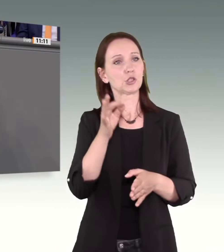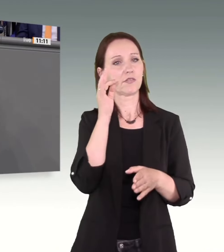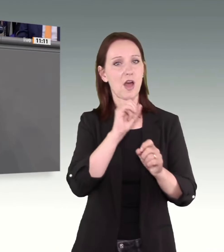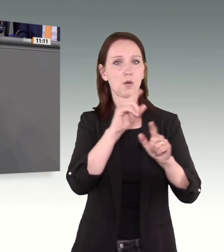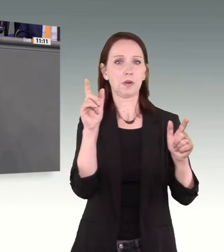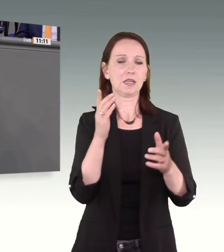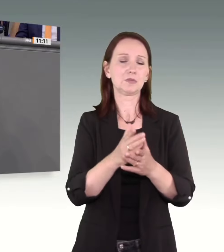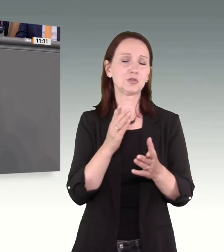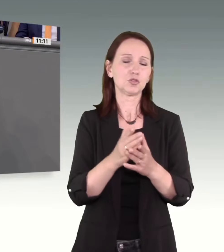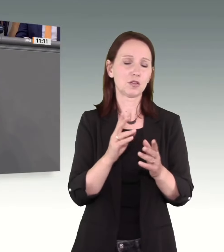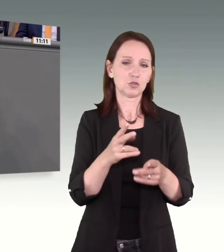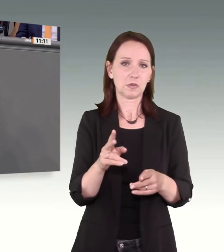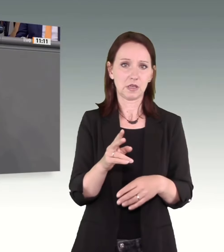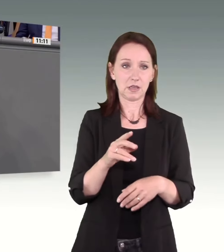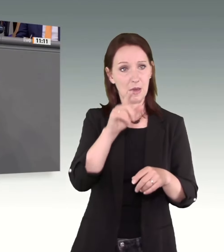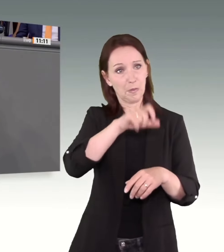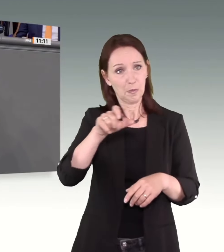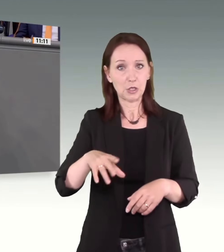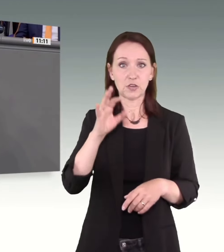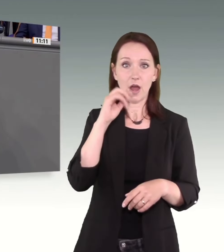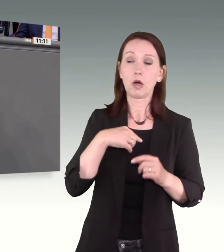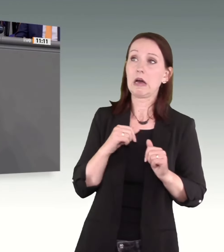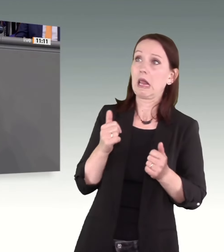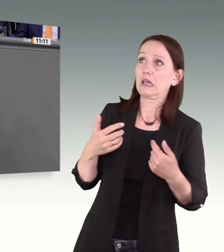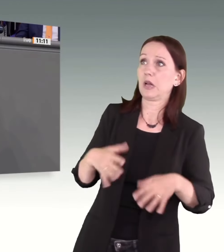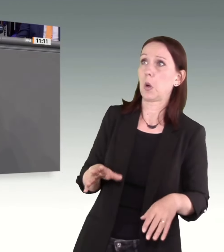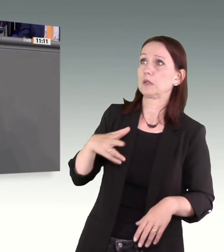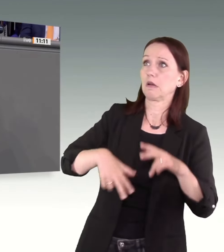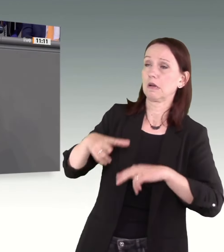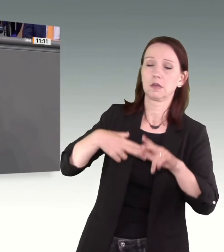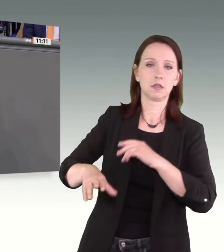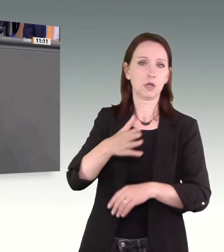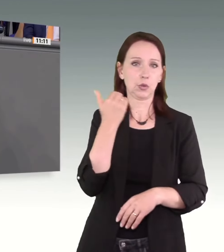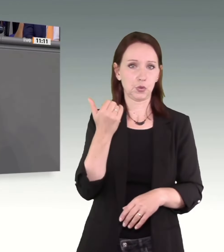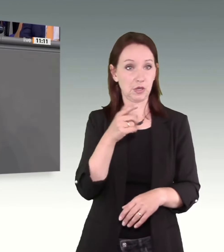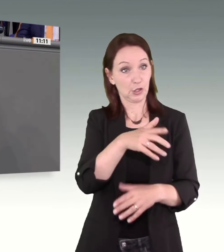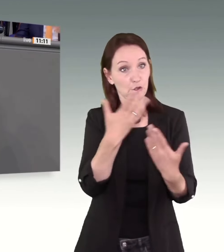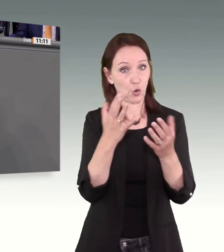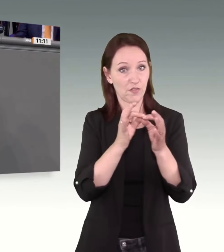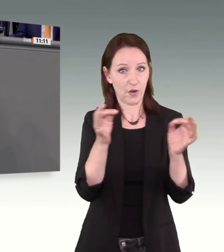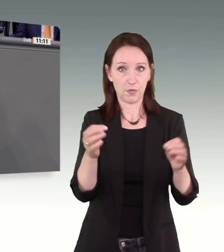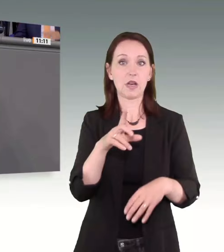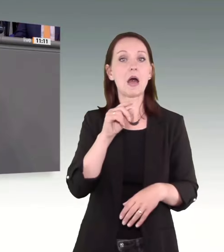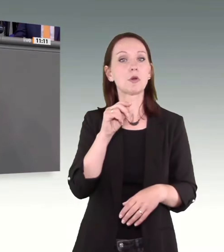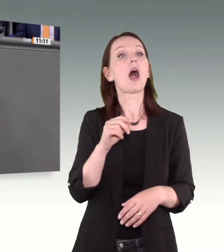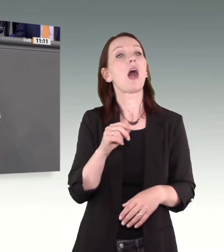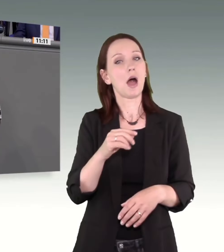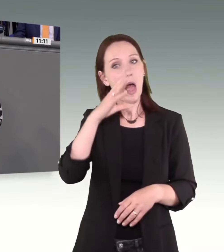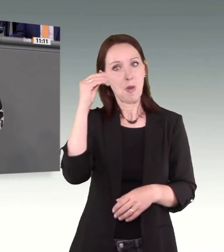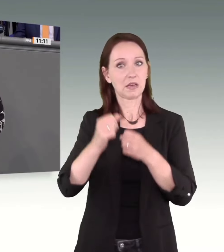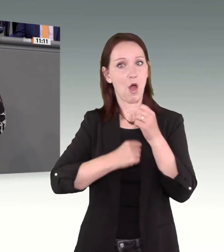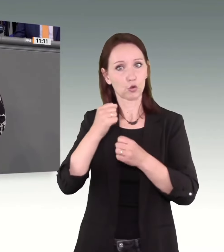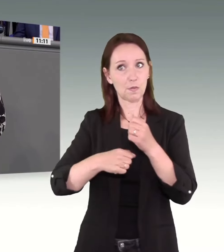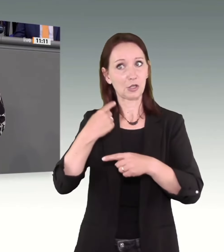Frauenbild als ausgelieferte Personen und untermauert mithin eine vermeintliche, natürliche Überlegenheit von